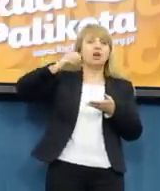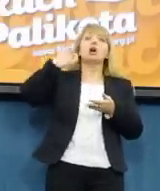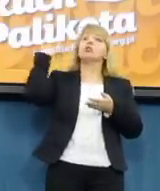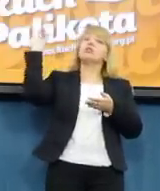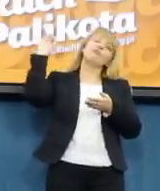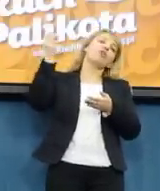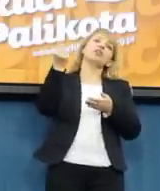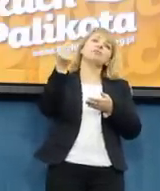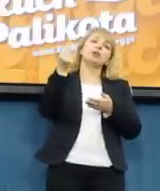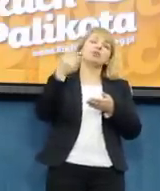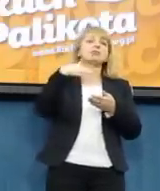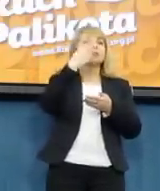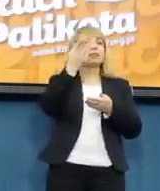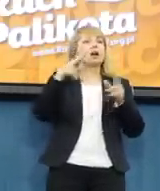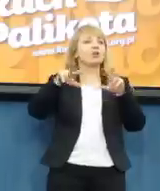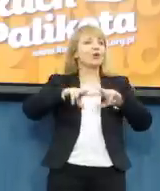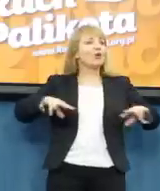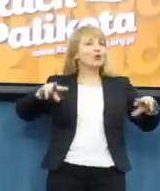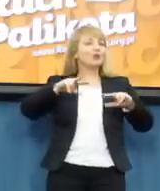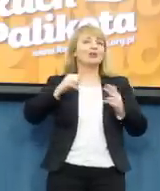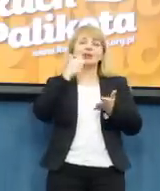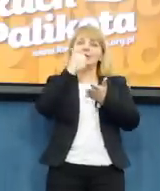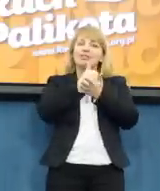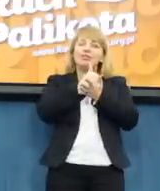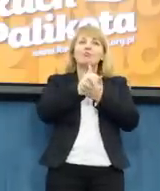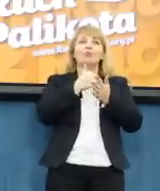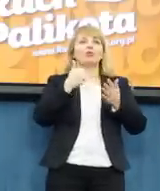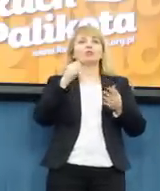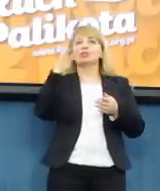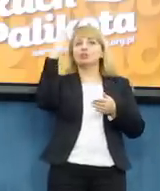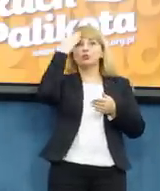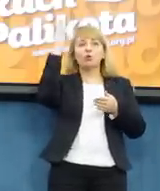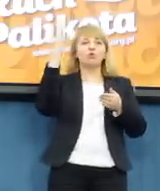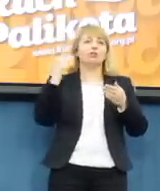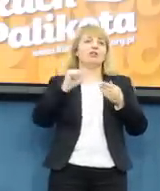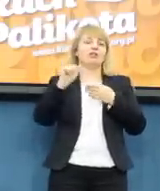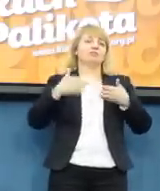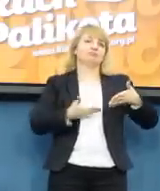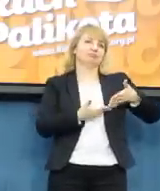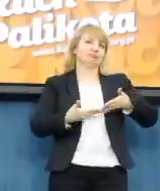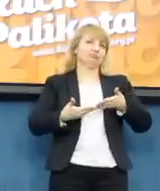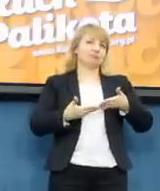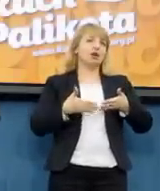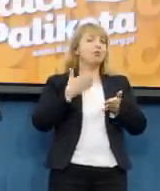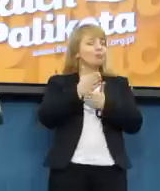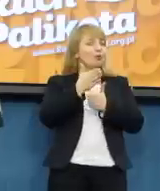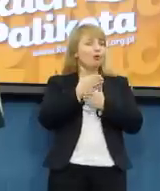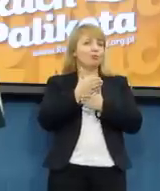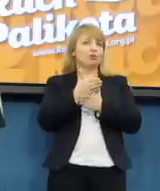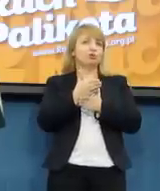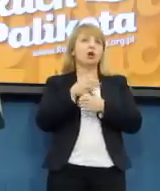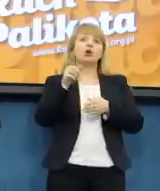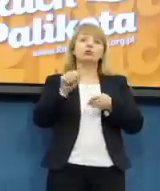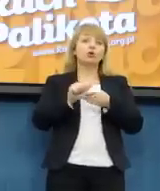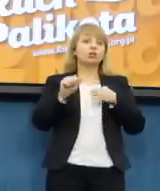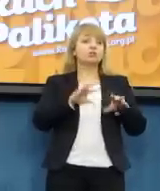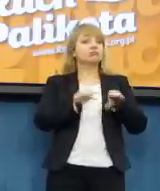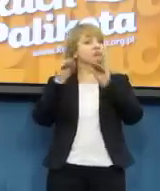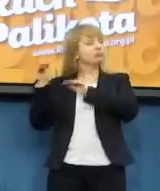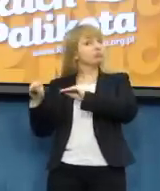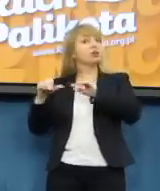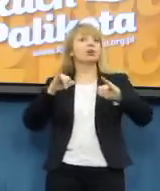za manifestację polityczną, a było to po prostu przejęcie roli rządu w leczeniu